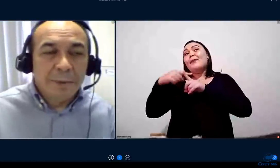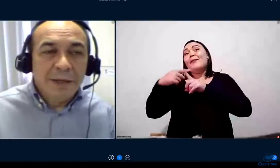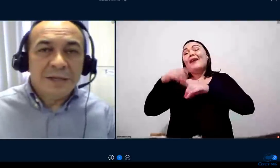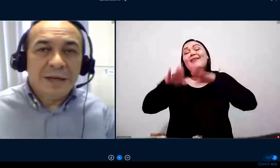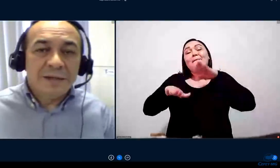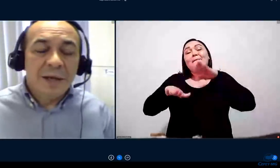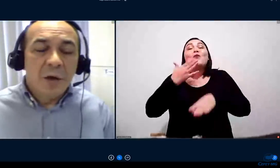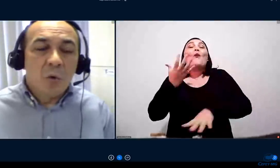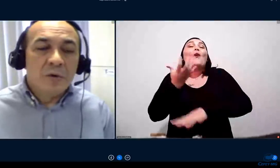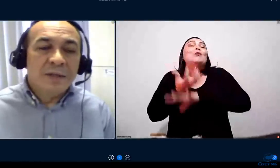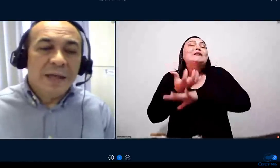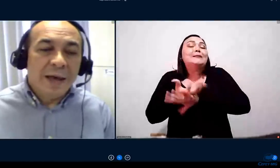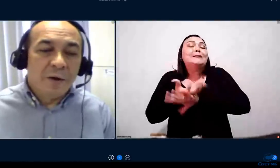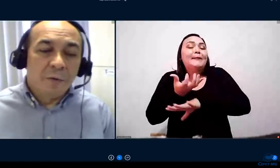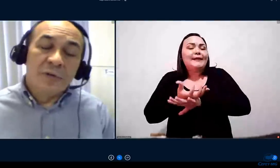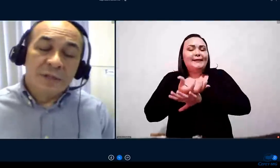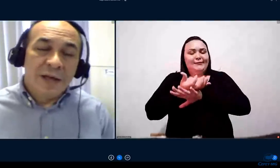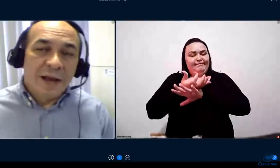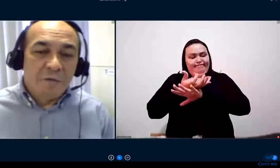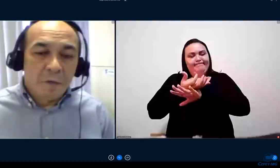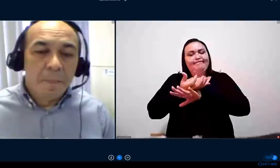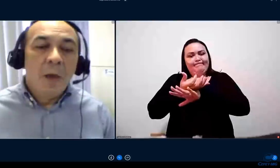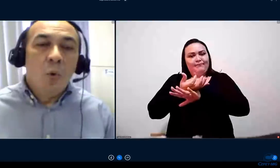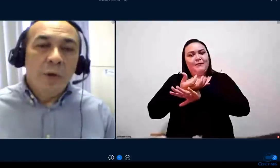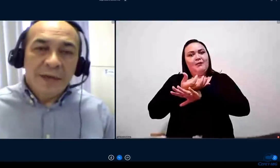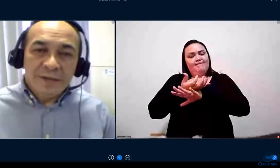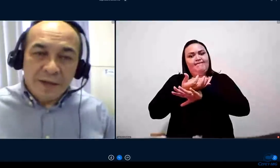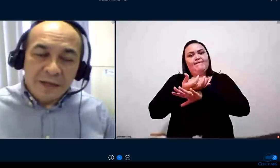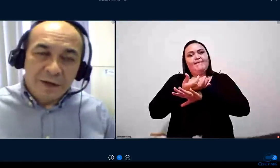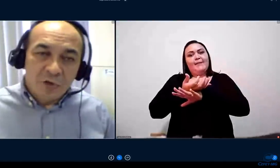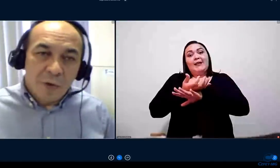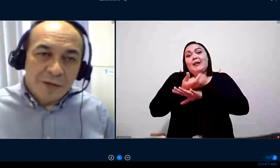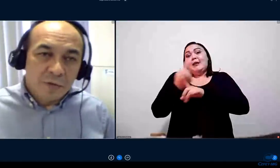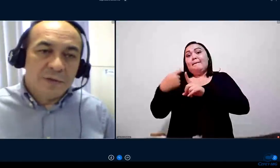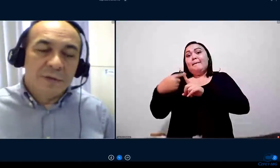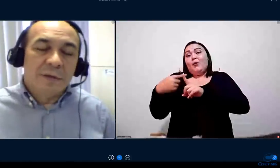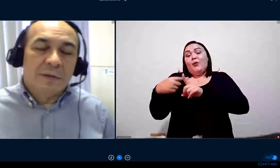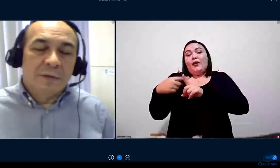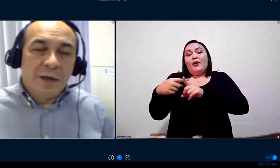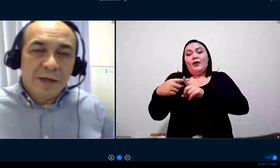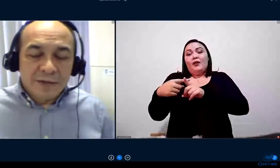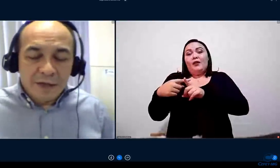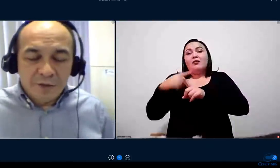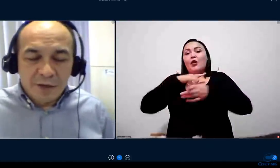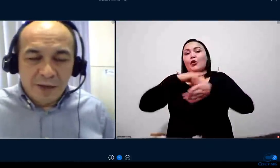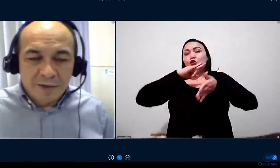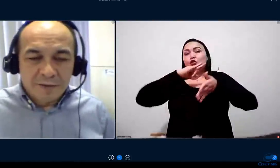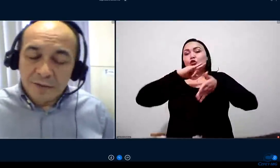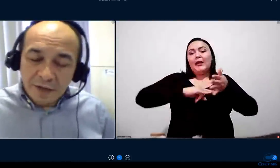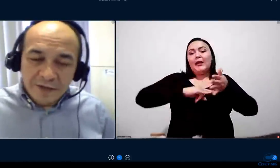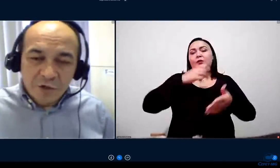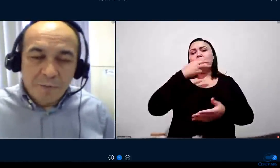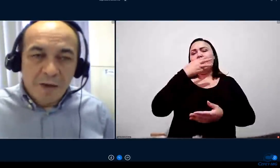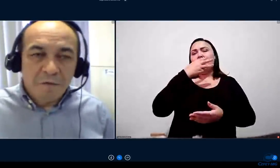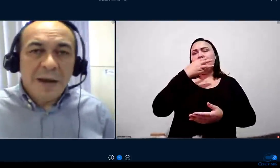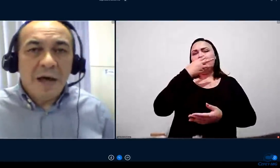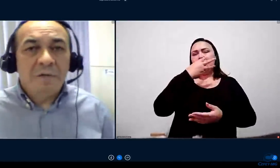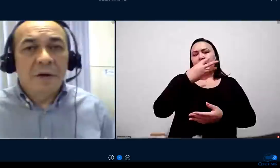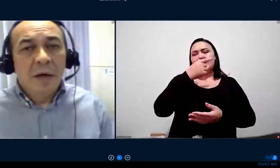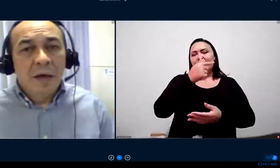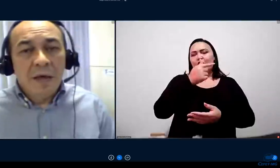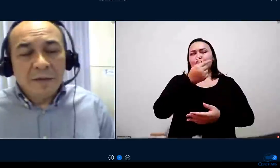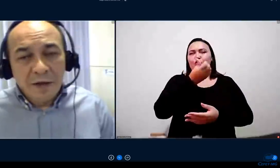disciplinas, elas consideravam o que a 34373, 376